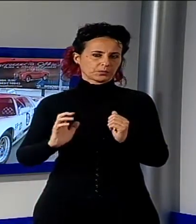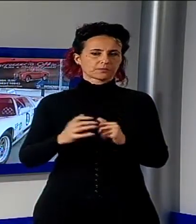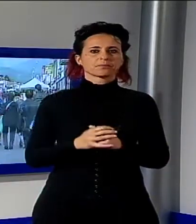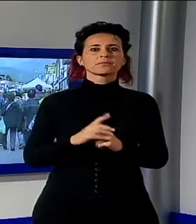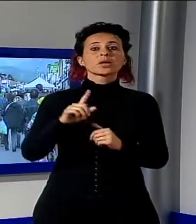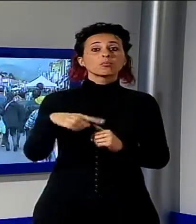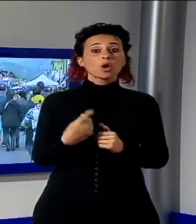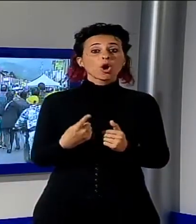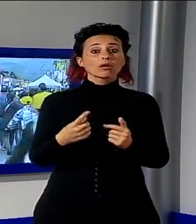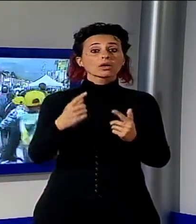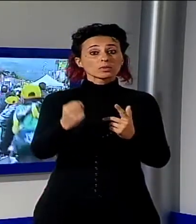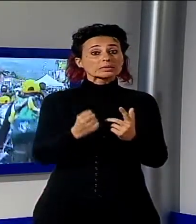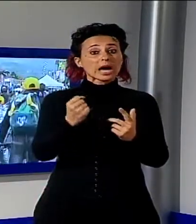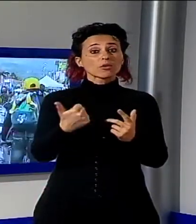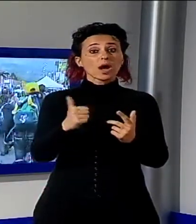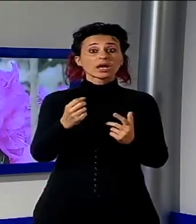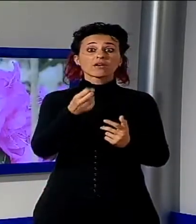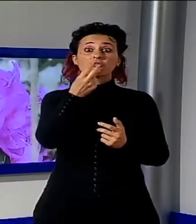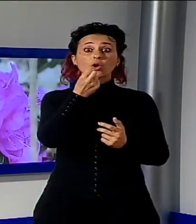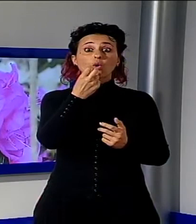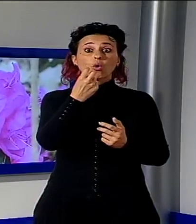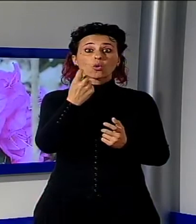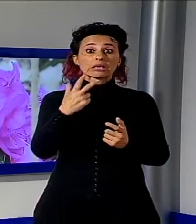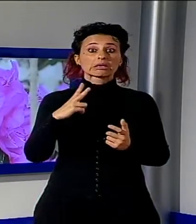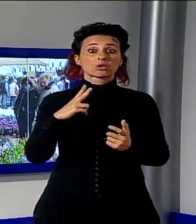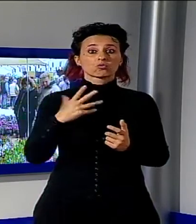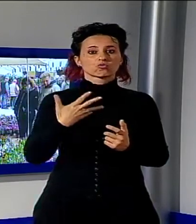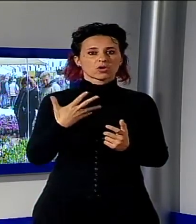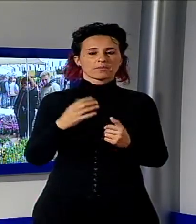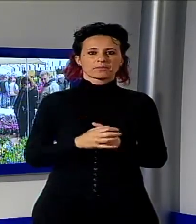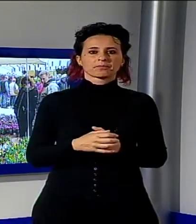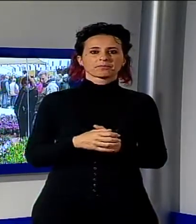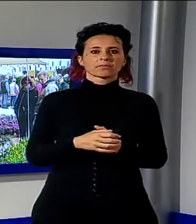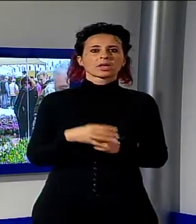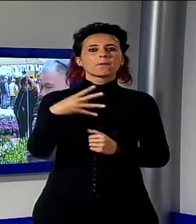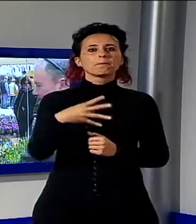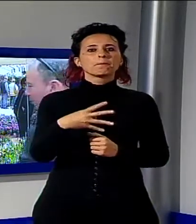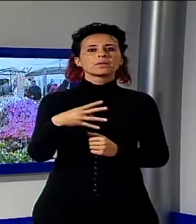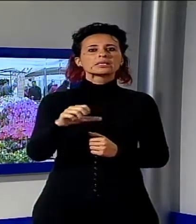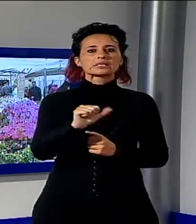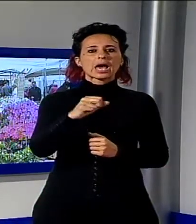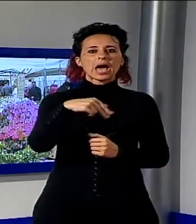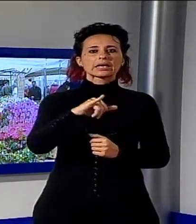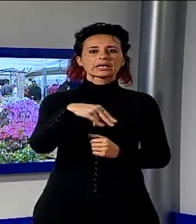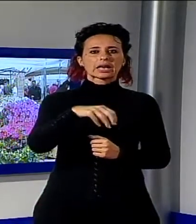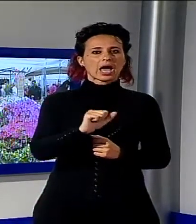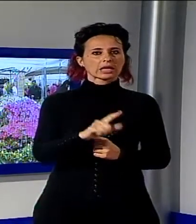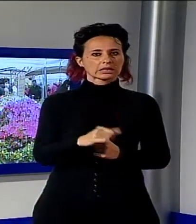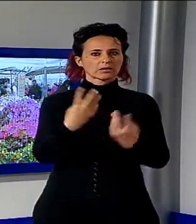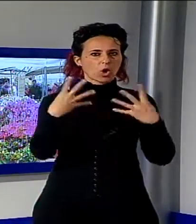pieno con i fiori. Milvio Sainati è il fondatore della festa, che prese il via all'inizio degli anni 60. Ci siamo meravigliati